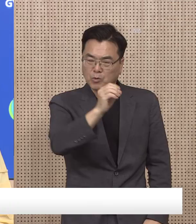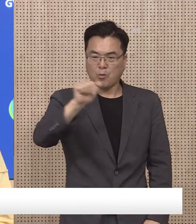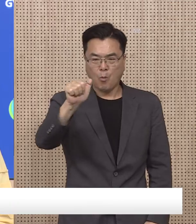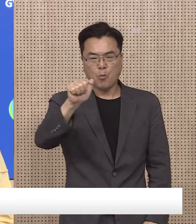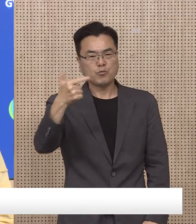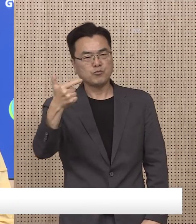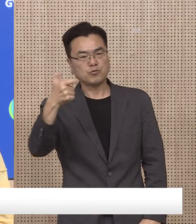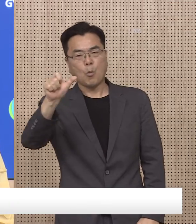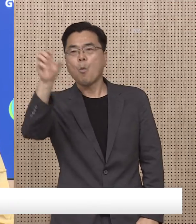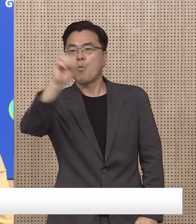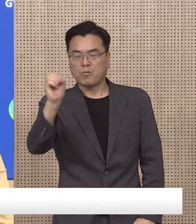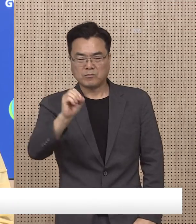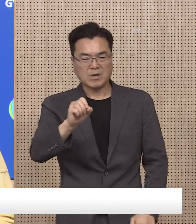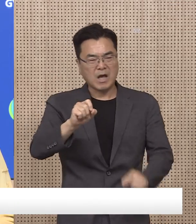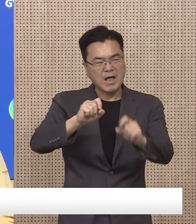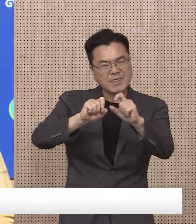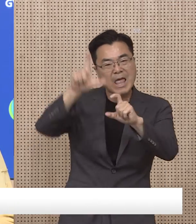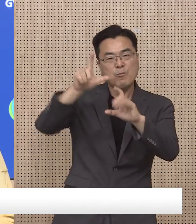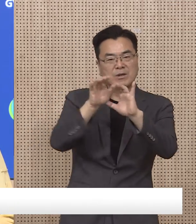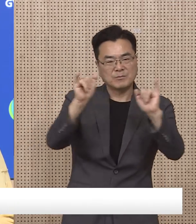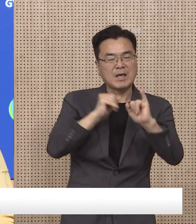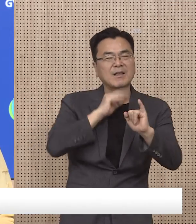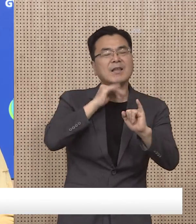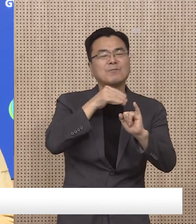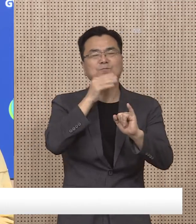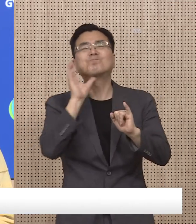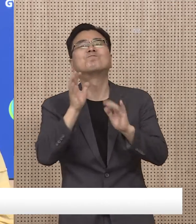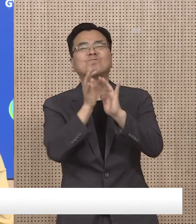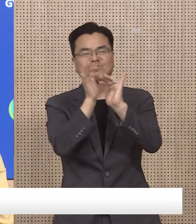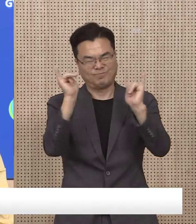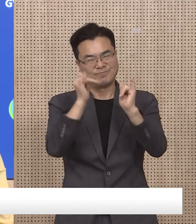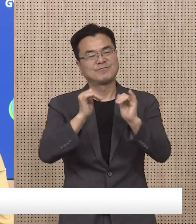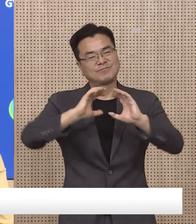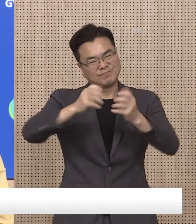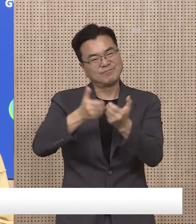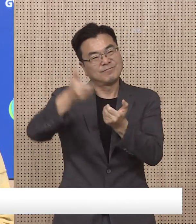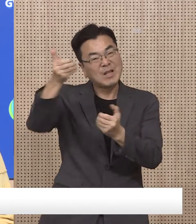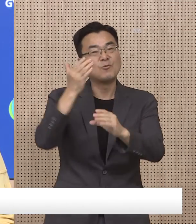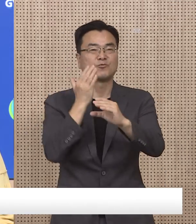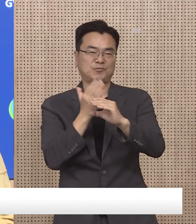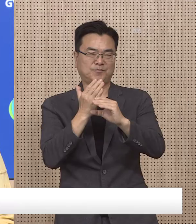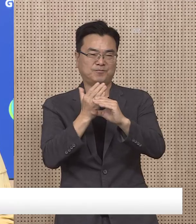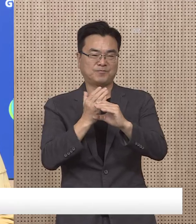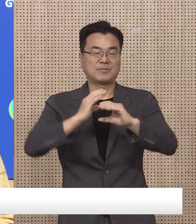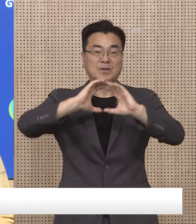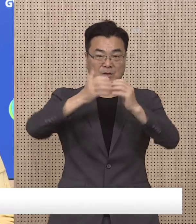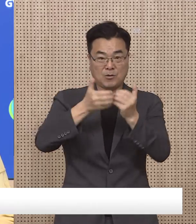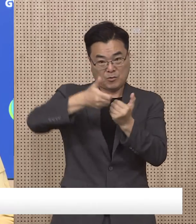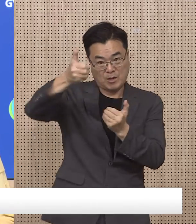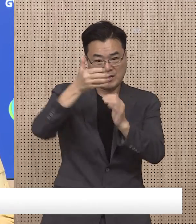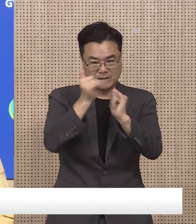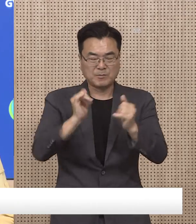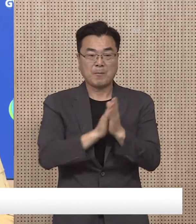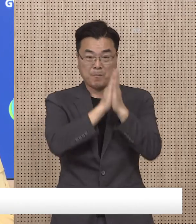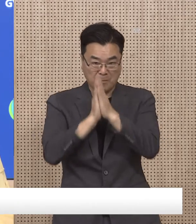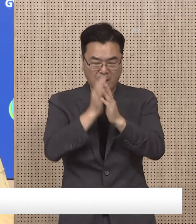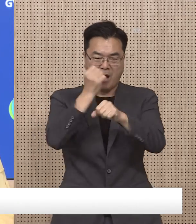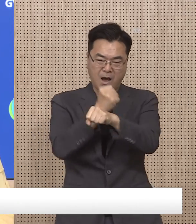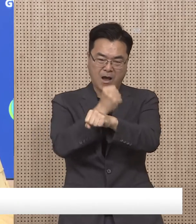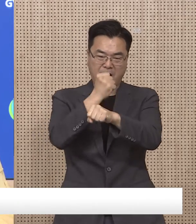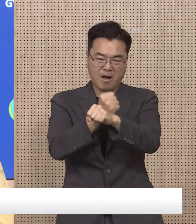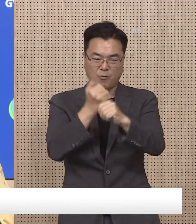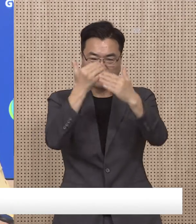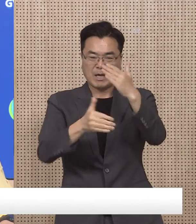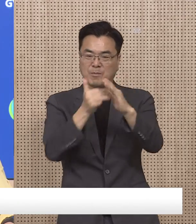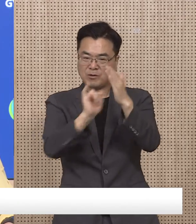%를 차지하는 등 대부분의 사망자는 고령층에서 발생하고 있습니다. 상가고인의 명복을 빌며 유가족분들께 깊은